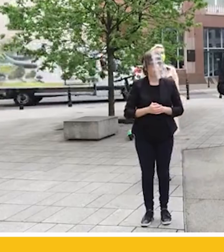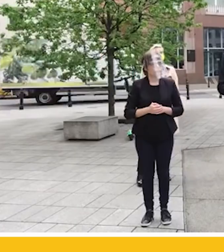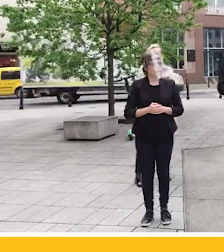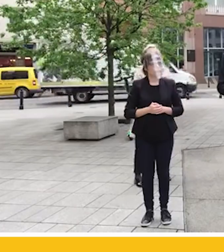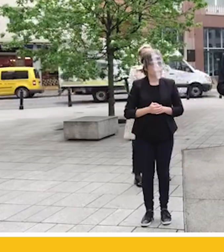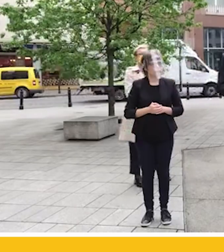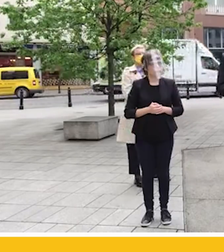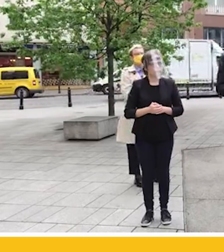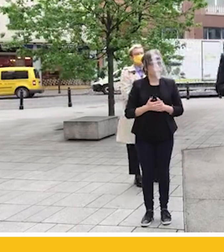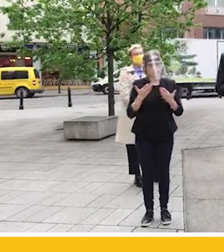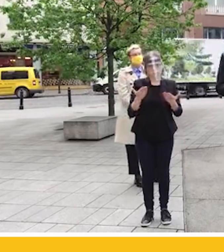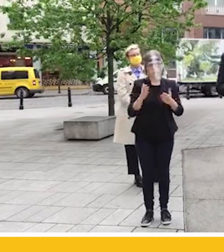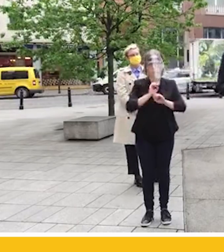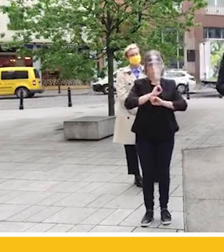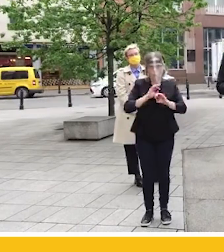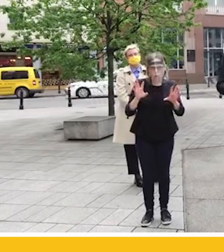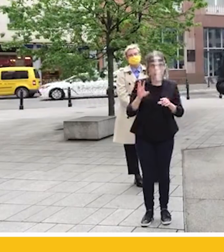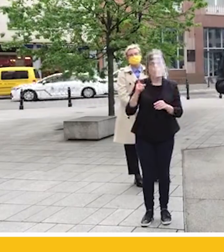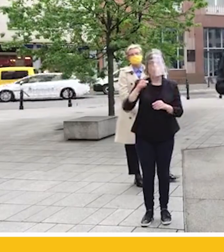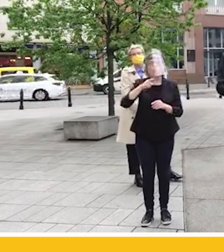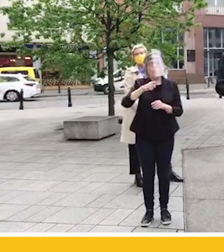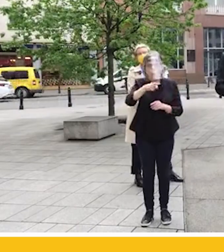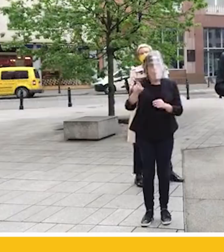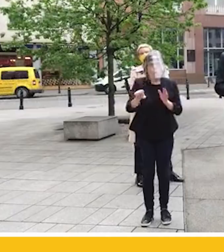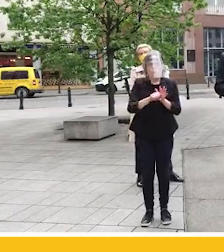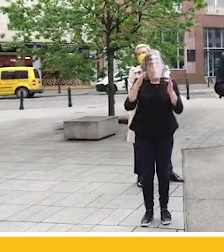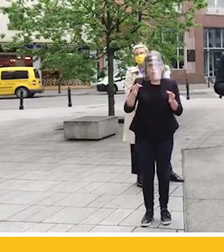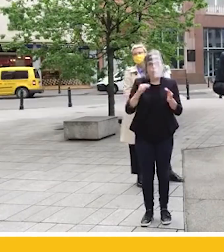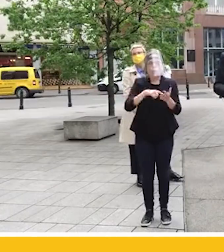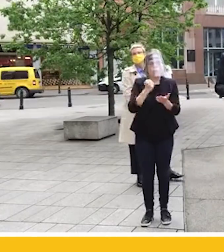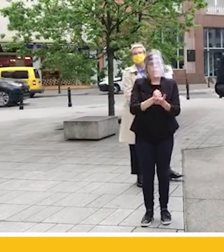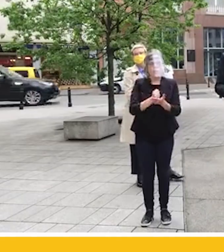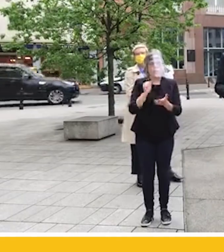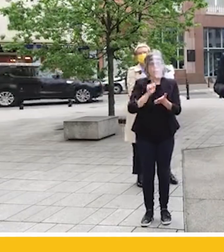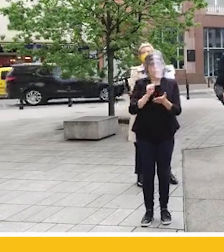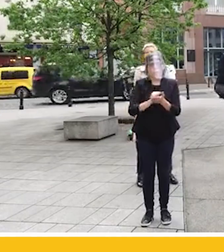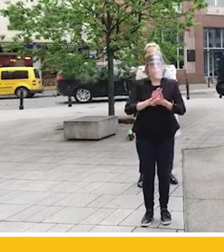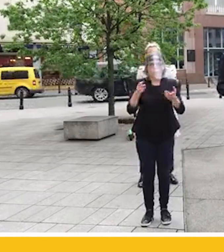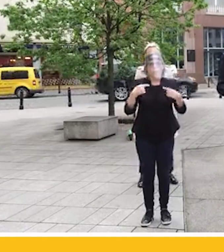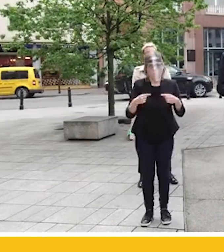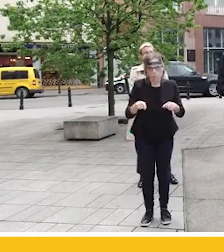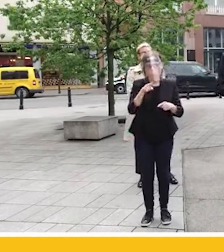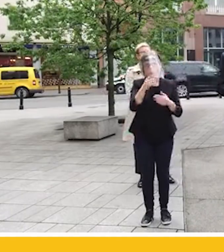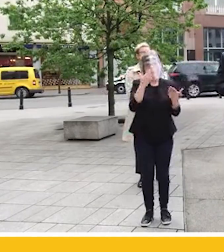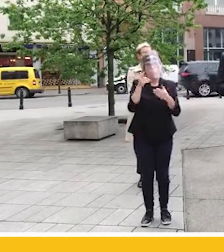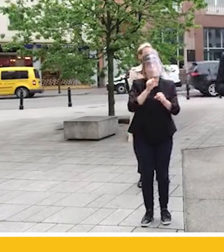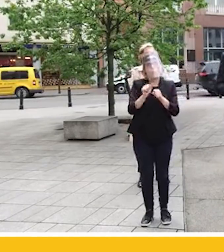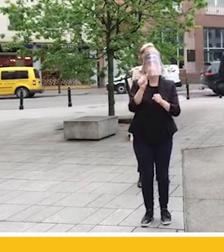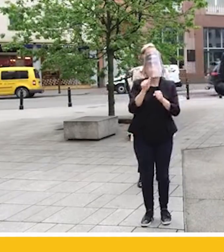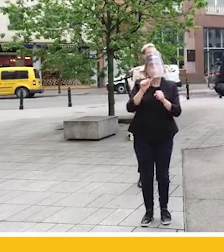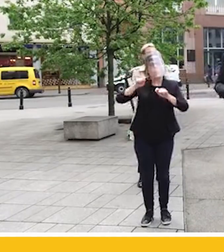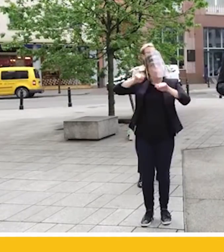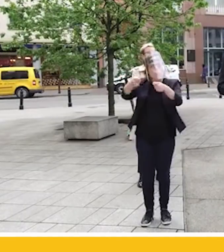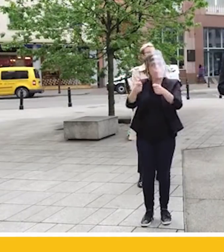Ale oczywiście. Oczywiście to, że oni nie wydrukowali do tej pory tej ustawy, to jest element szantażu, który próbują wywrzeć na Senat, żeby